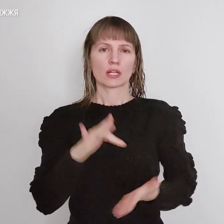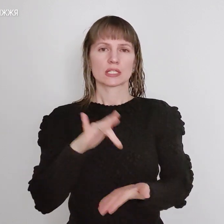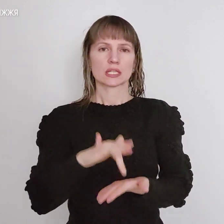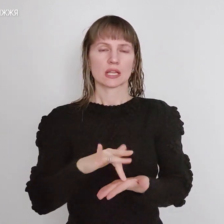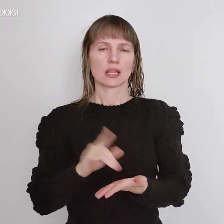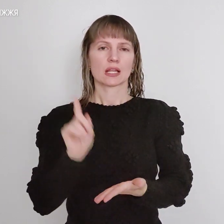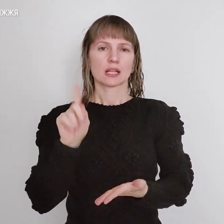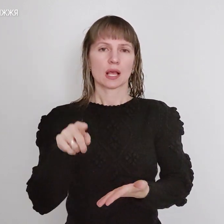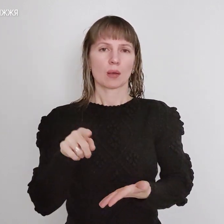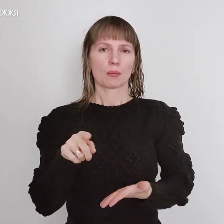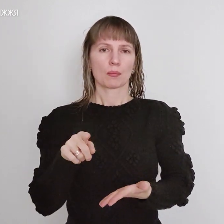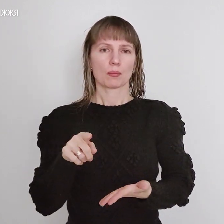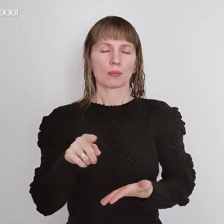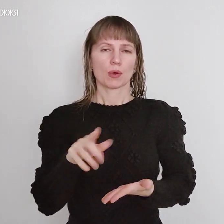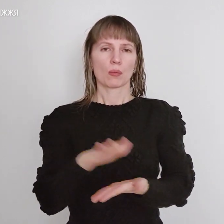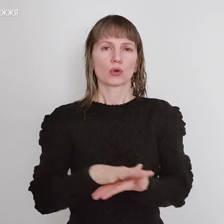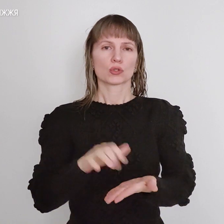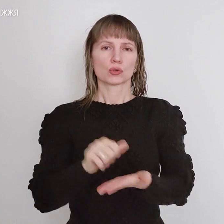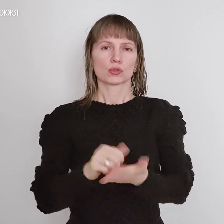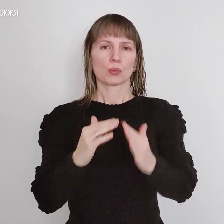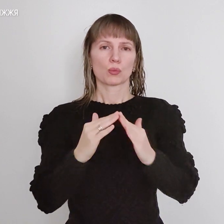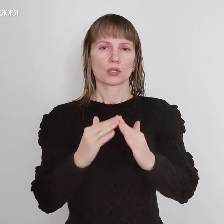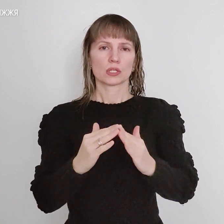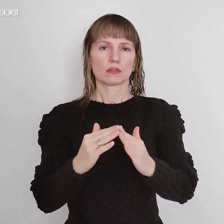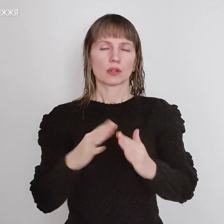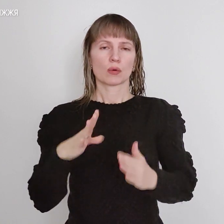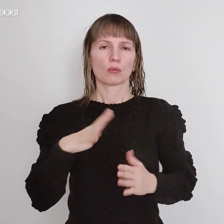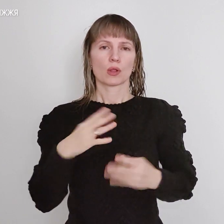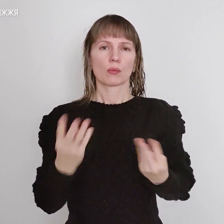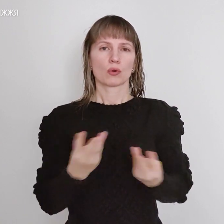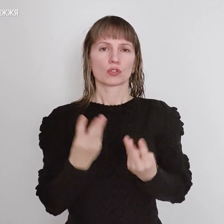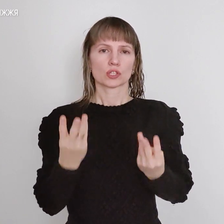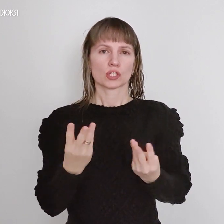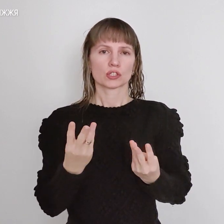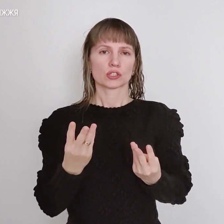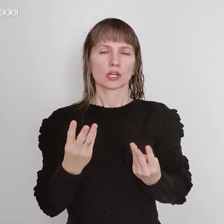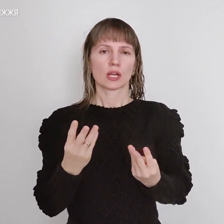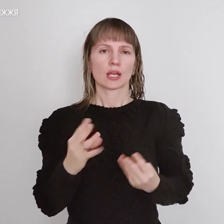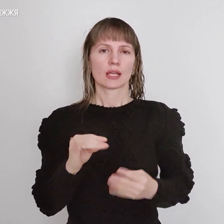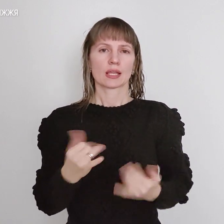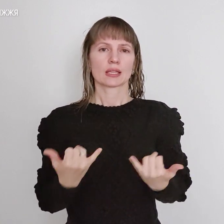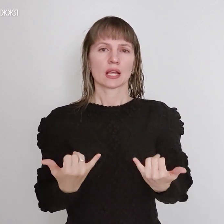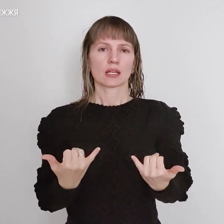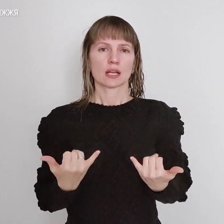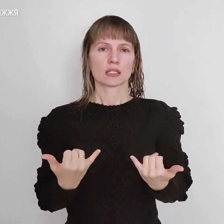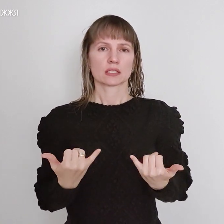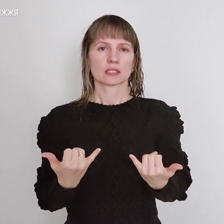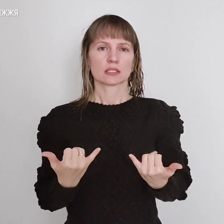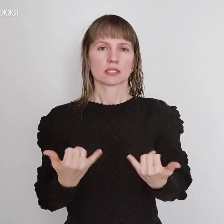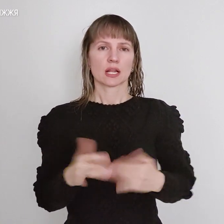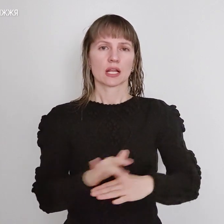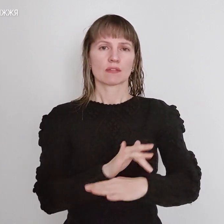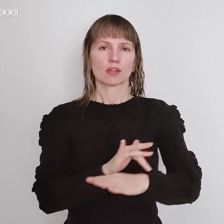Там пошкоджена будівля. Була пожежа і наразі риквидована вже.